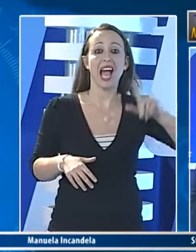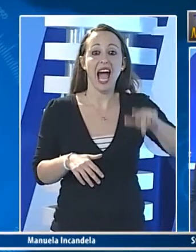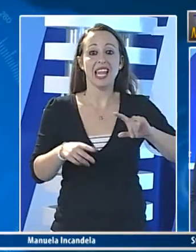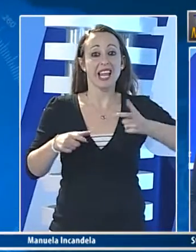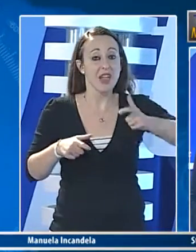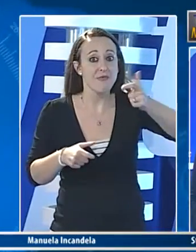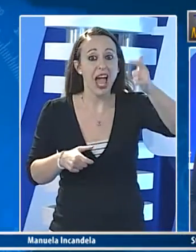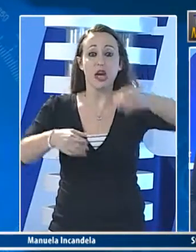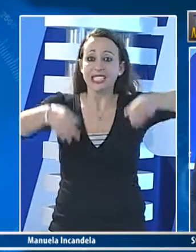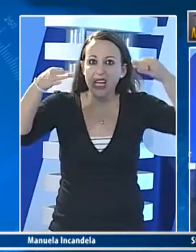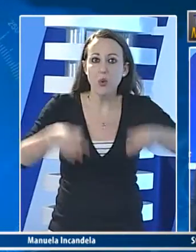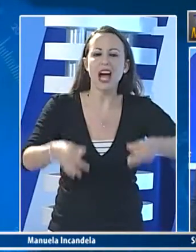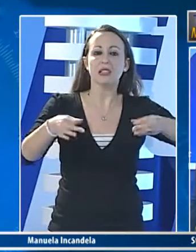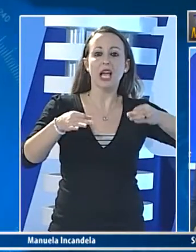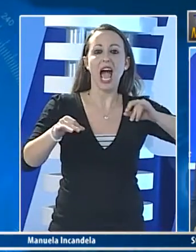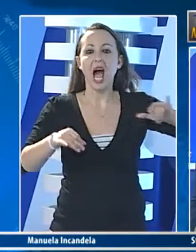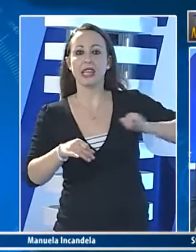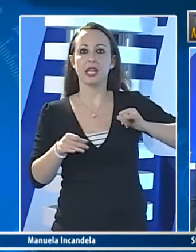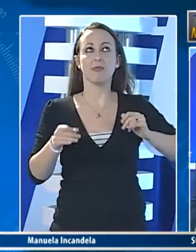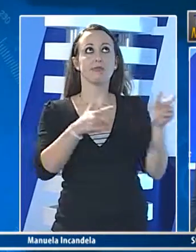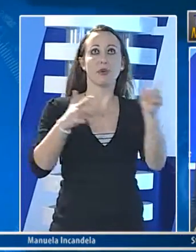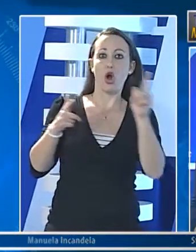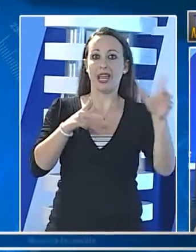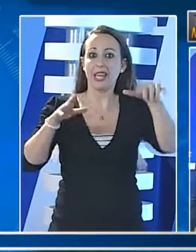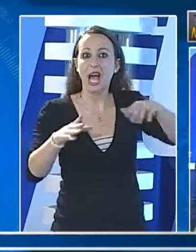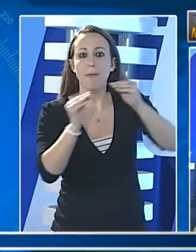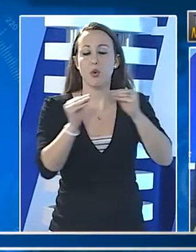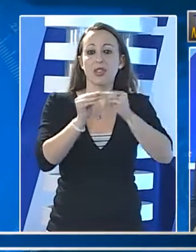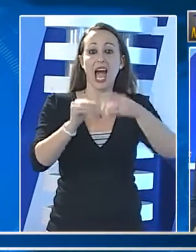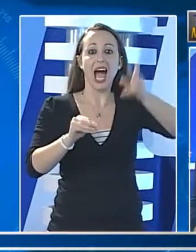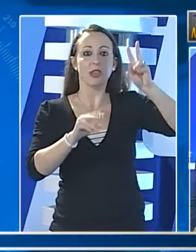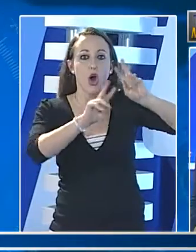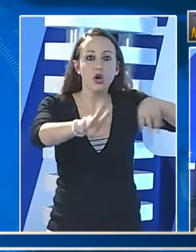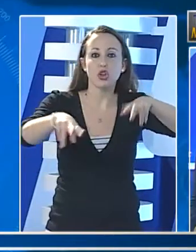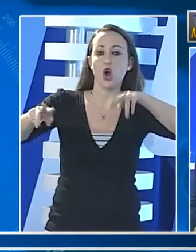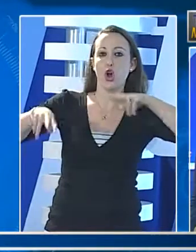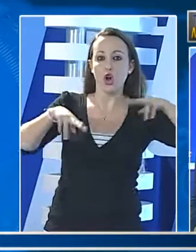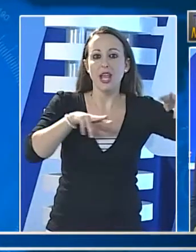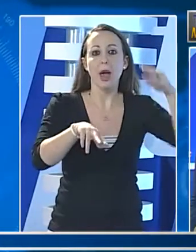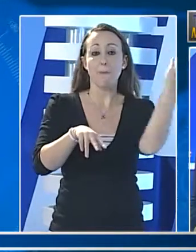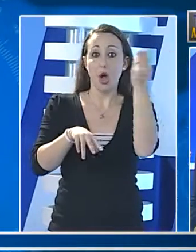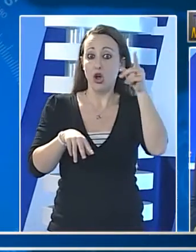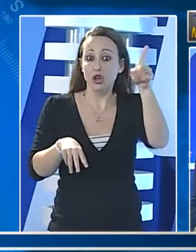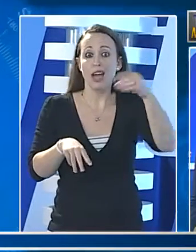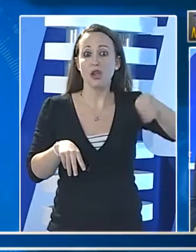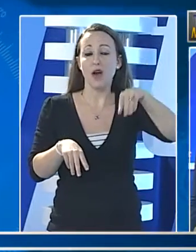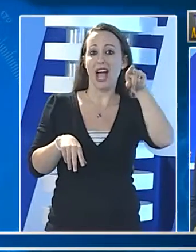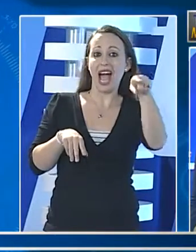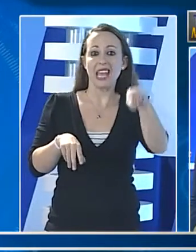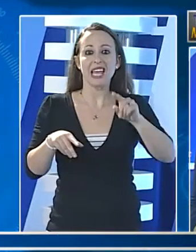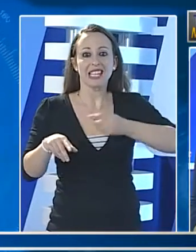anche in sicilia i livelli di sicurezza antiterrorismo nei porti verranno messe a punto misure per